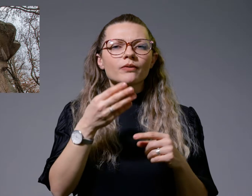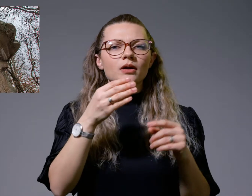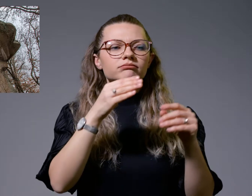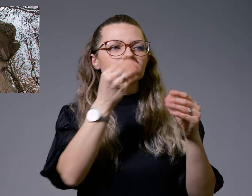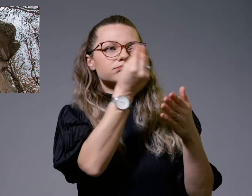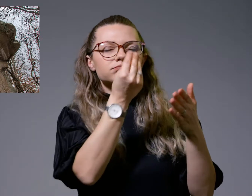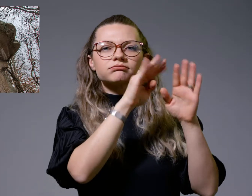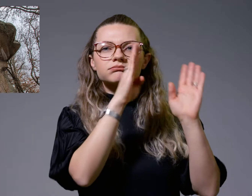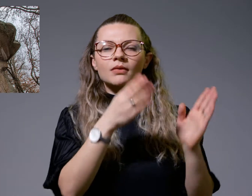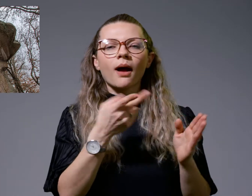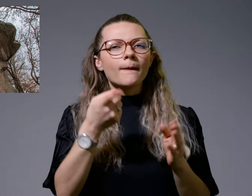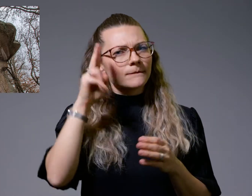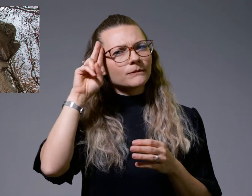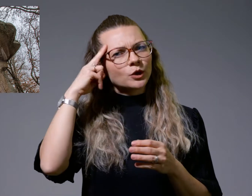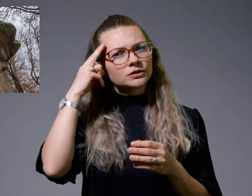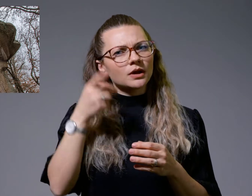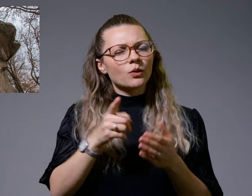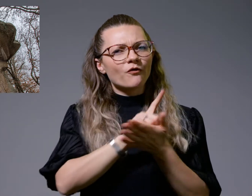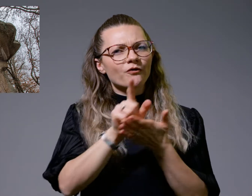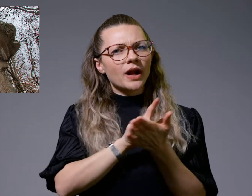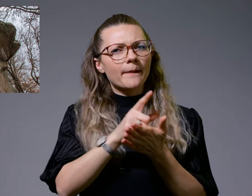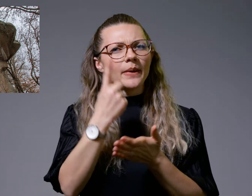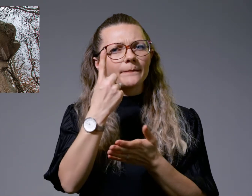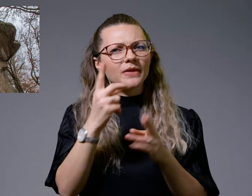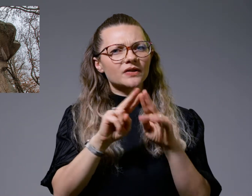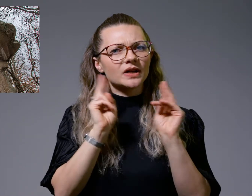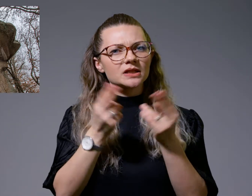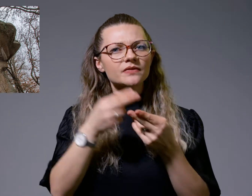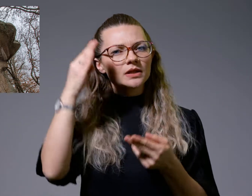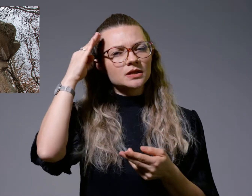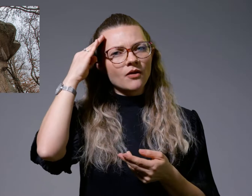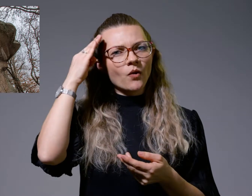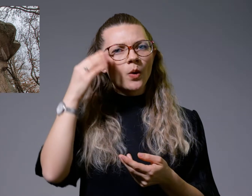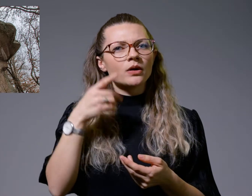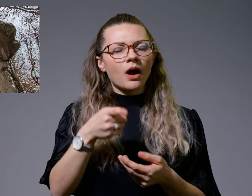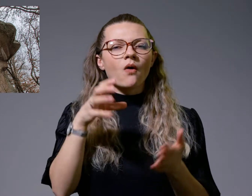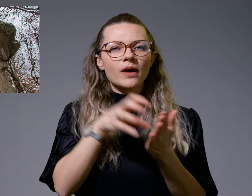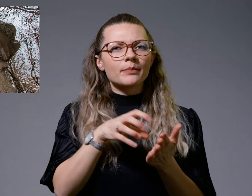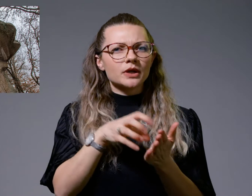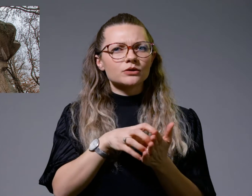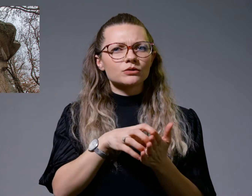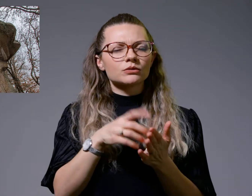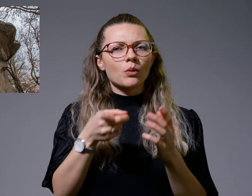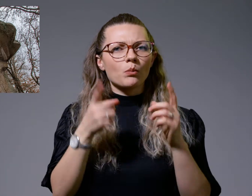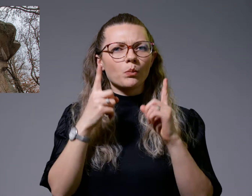но е познато дека за време на Првата светска војна. На тоа место постојала Руска